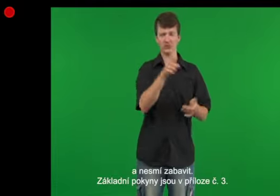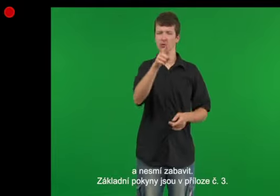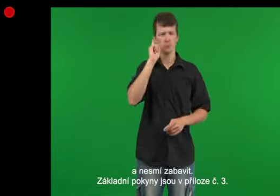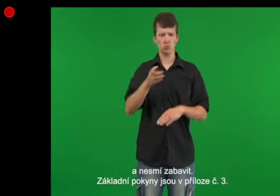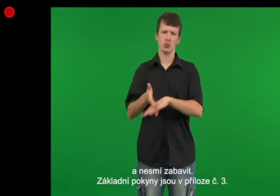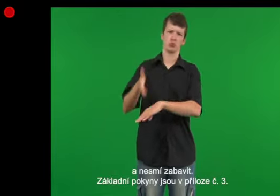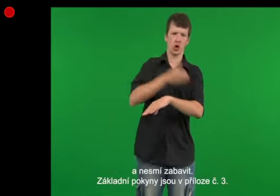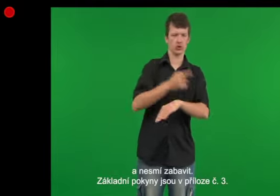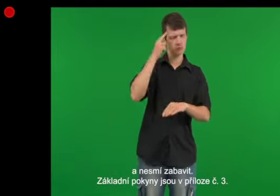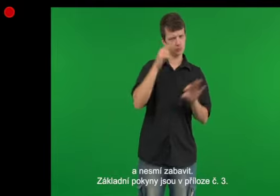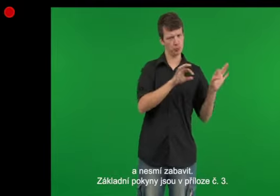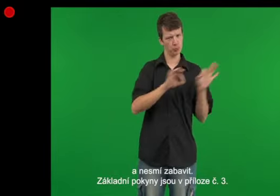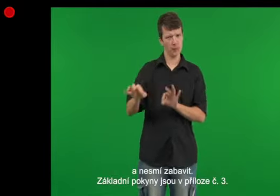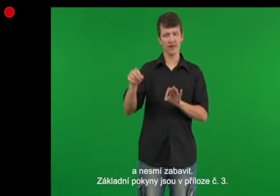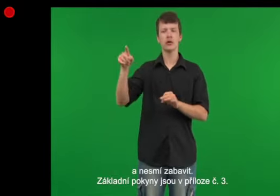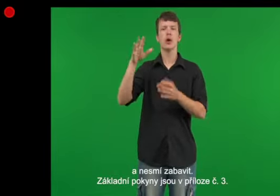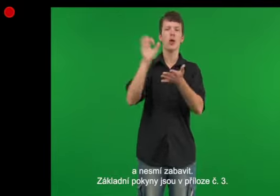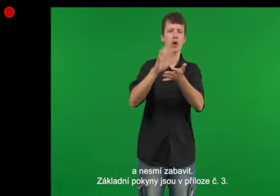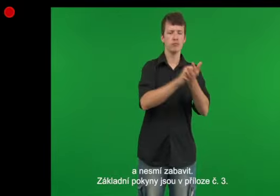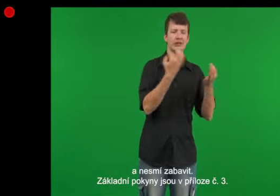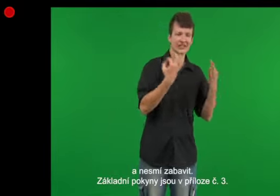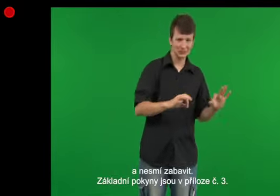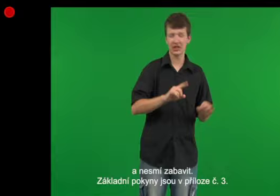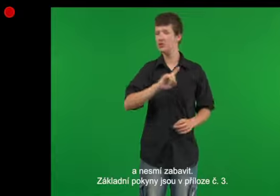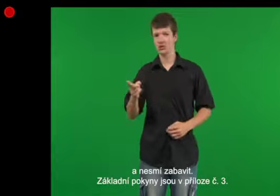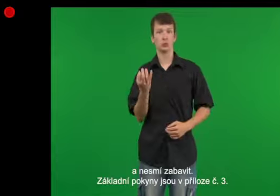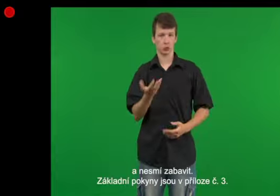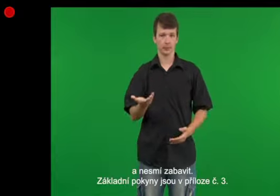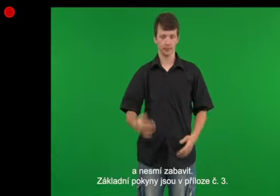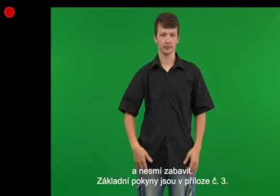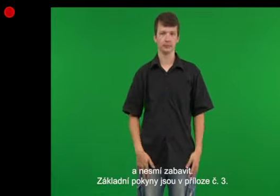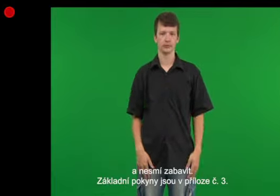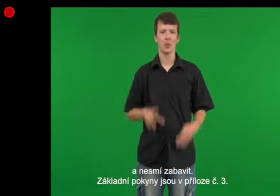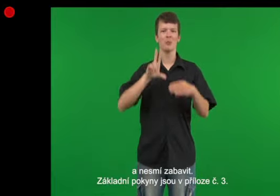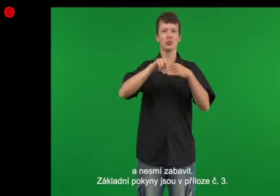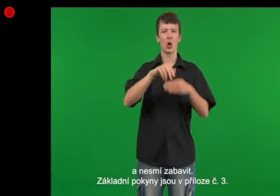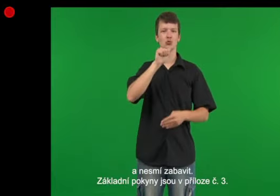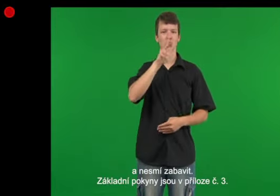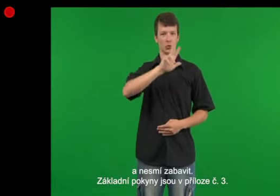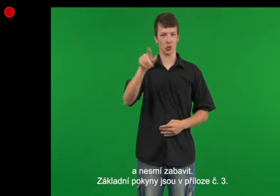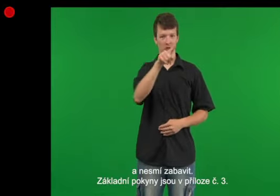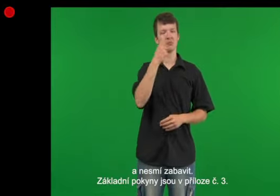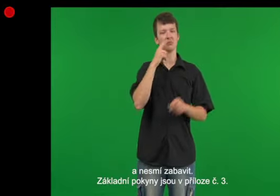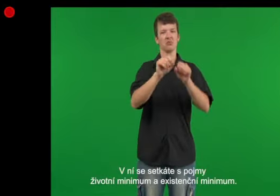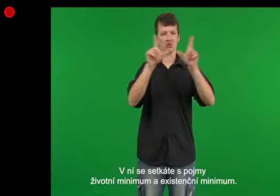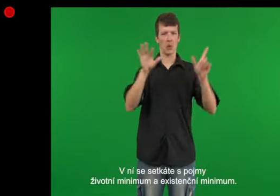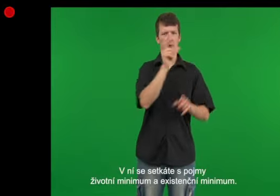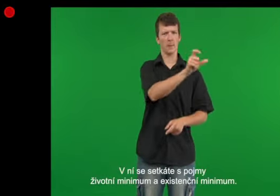pokyny jsou v třinouze číslo 3. V ní se setkáváme s pojmy. V ní se setkáváme s pojmy